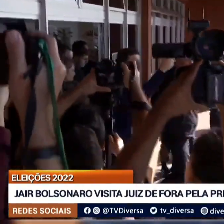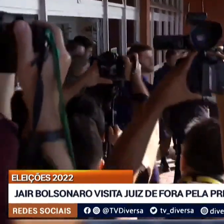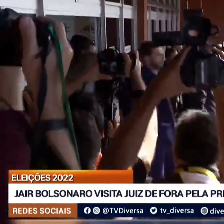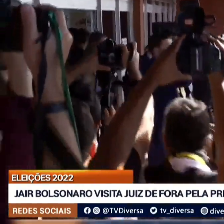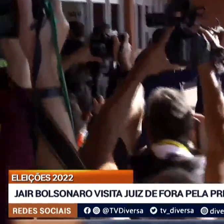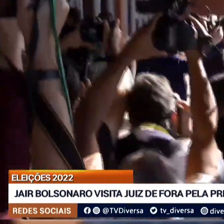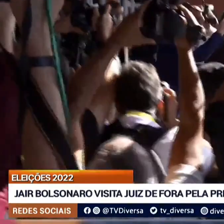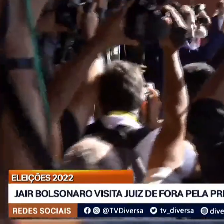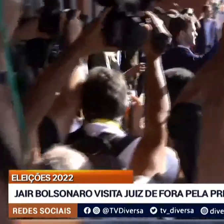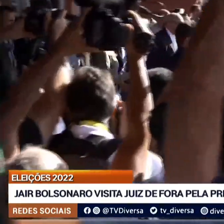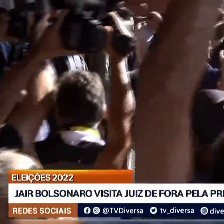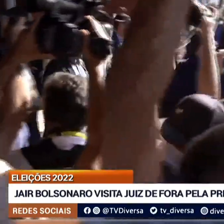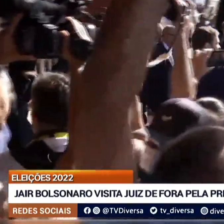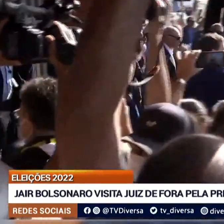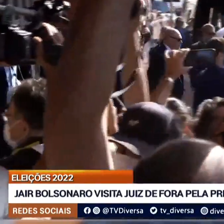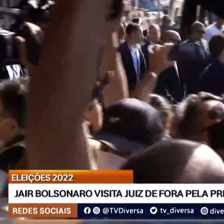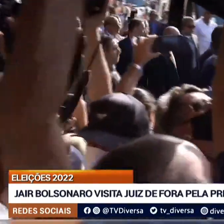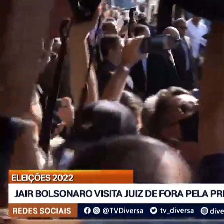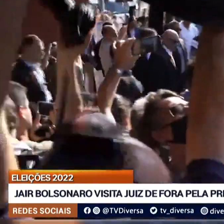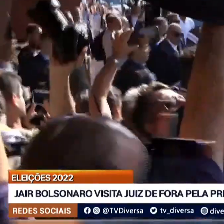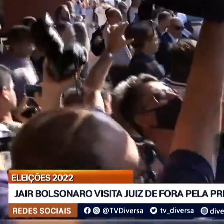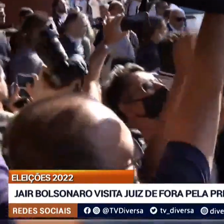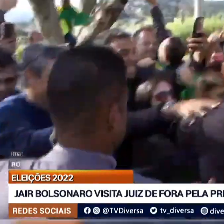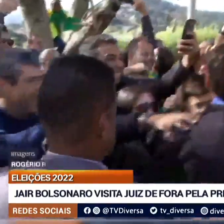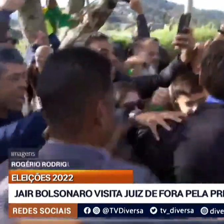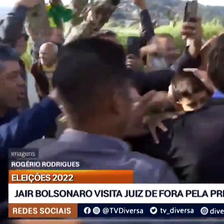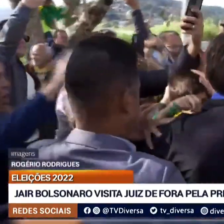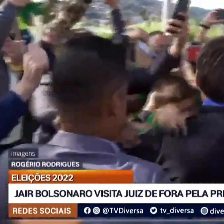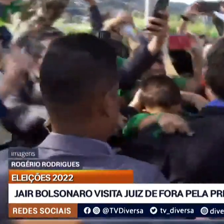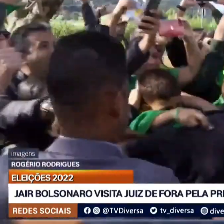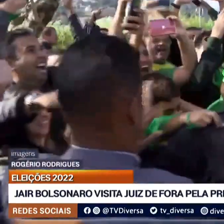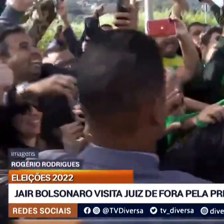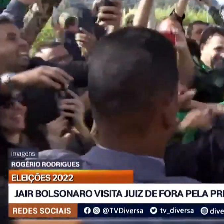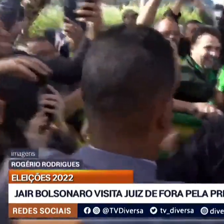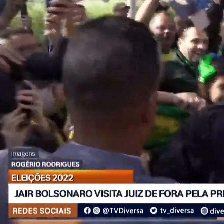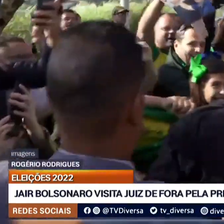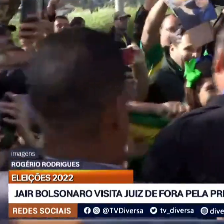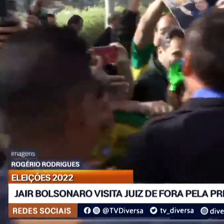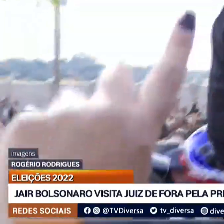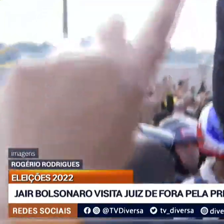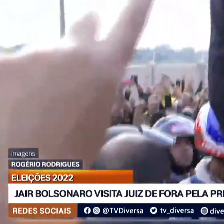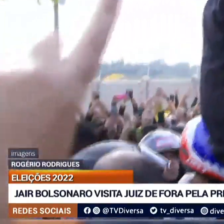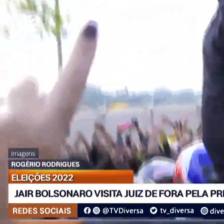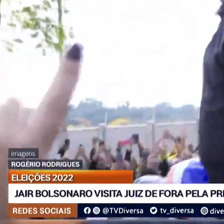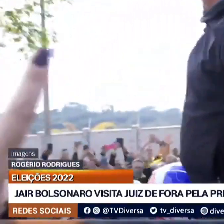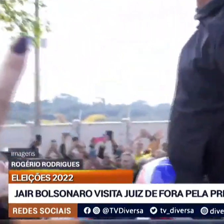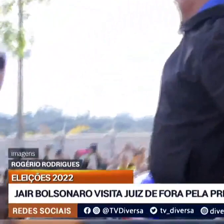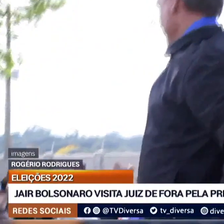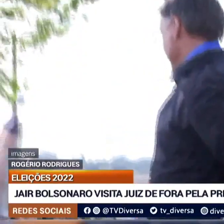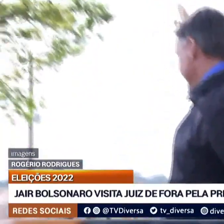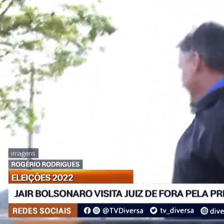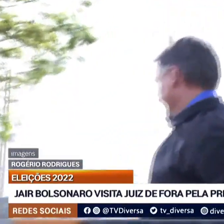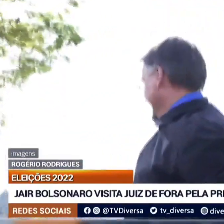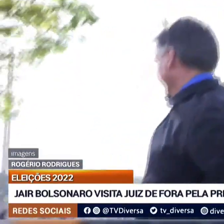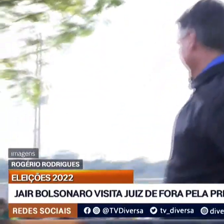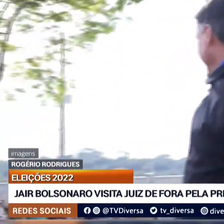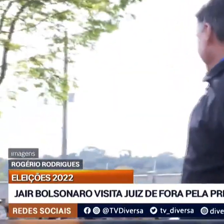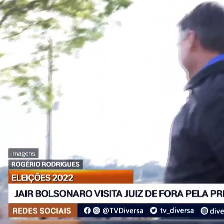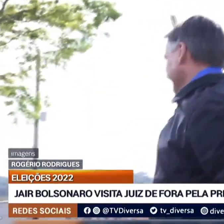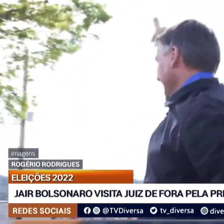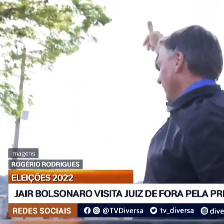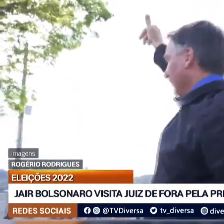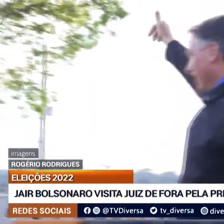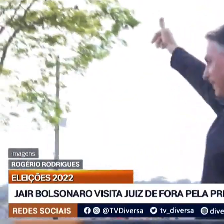Bolsonaro desembarcou no aeroporto da Serrinha, na Cidade Alta, por volta de 9 horas da manhã. Um esquema de segurança foi